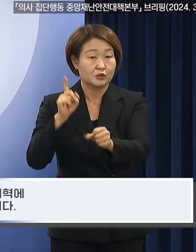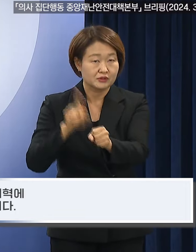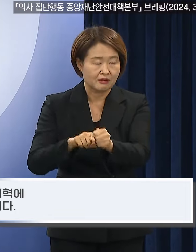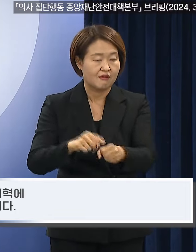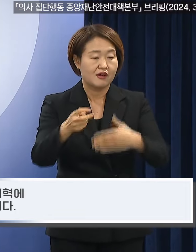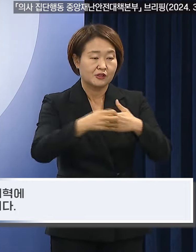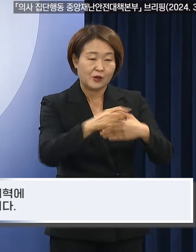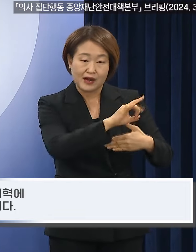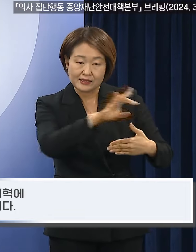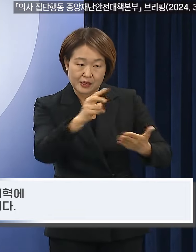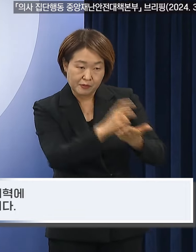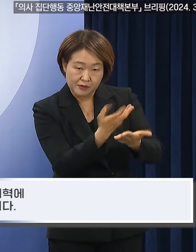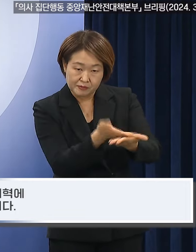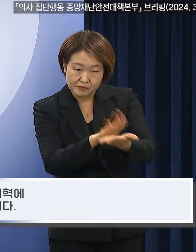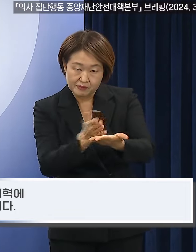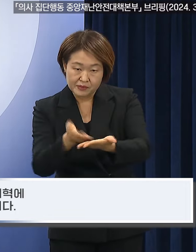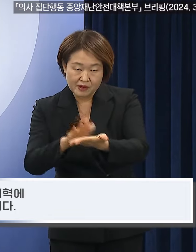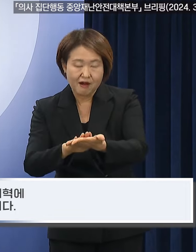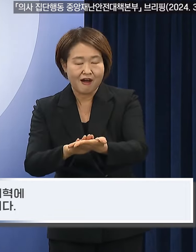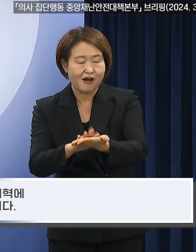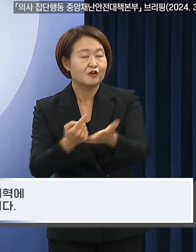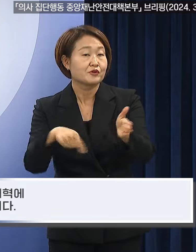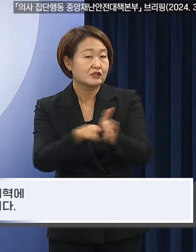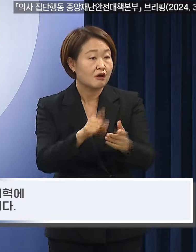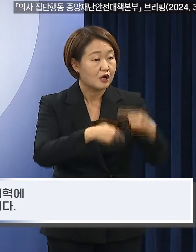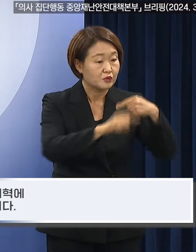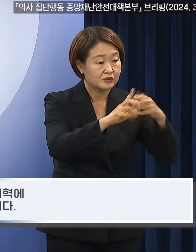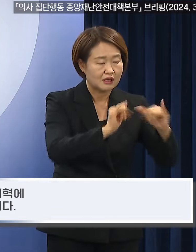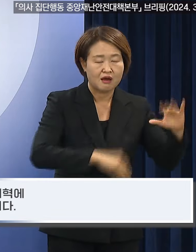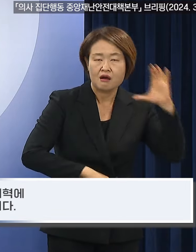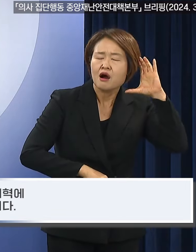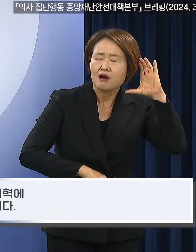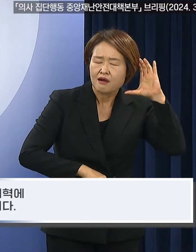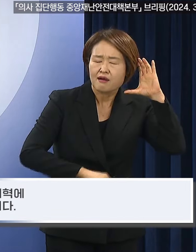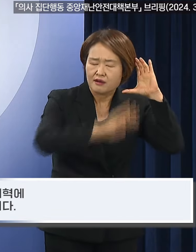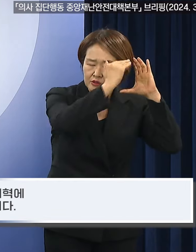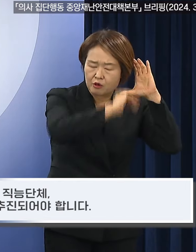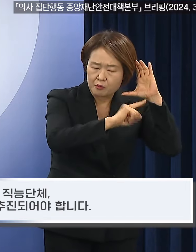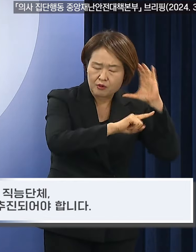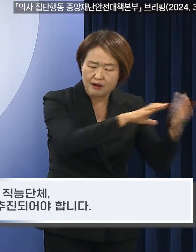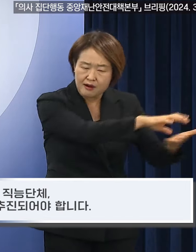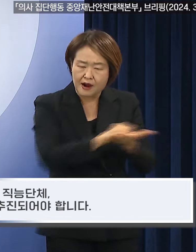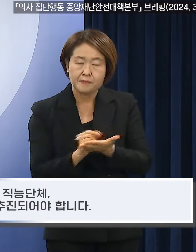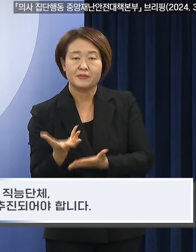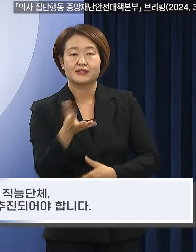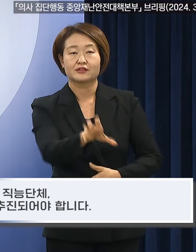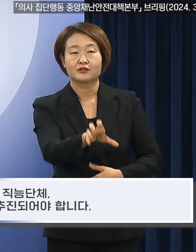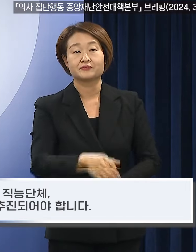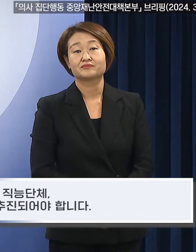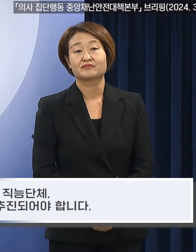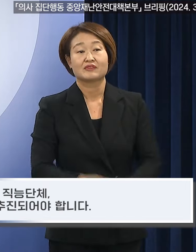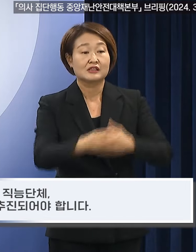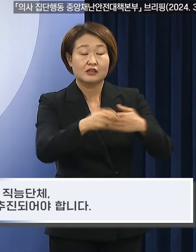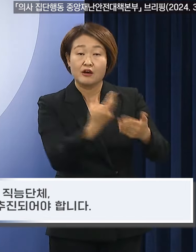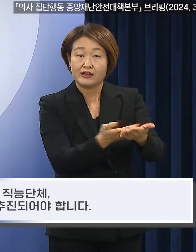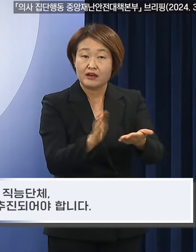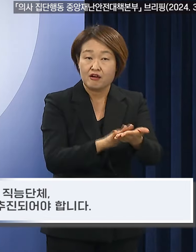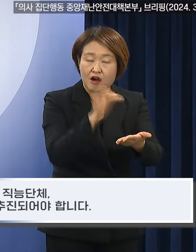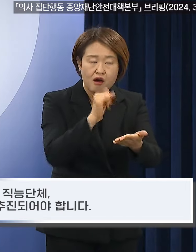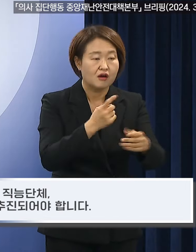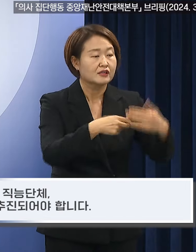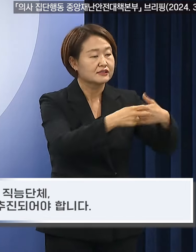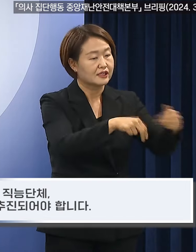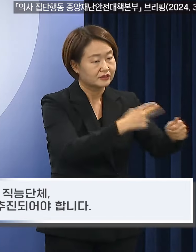간호사들의 의견을 경청하고 반영할 것입니다. 의료개혁은 의사, 간호사와